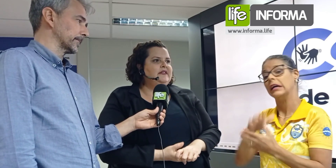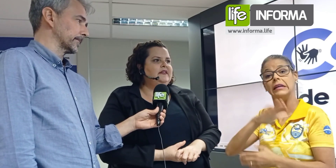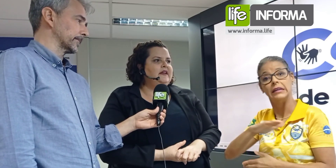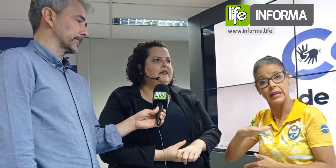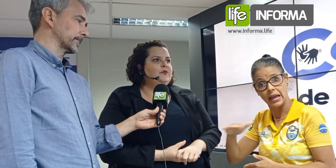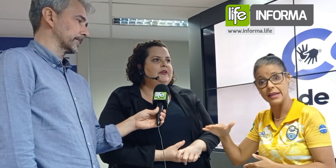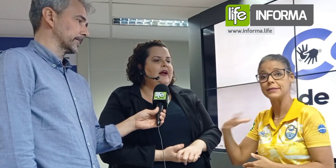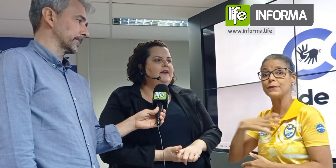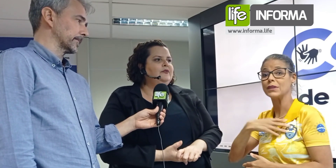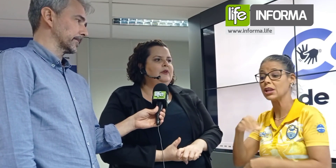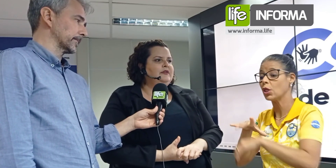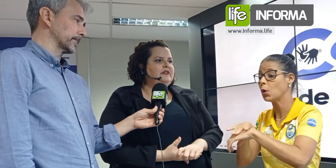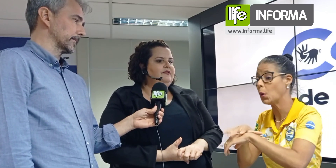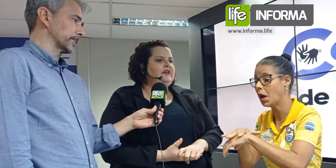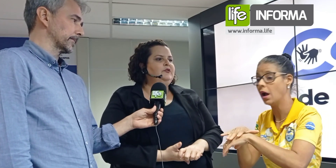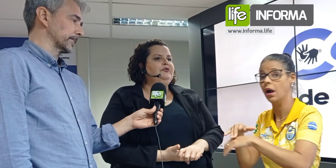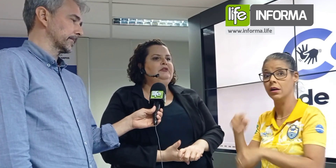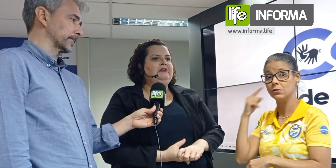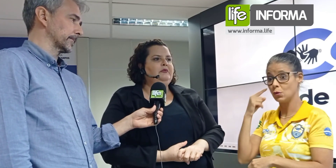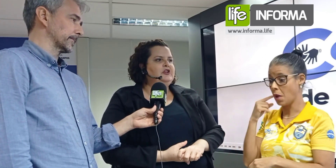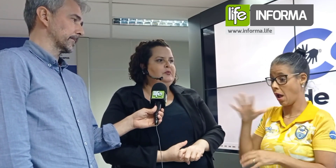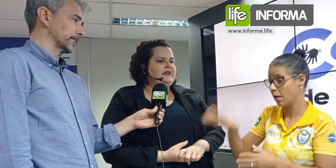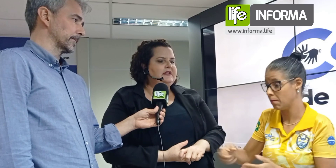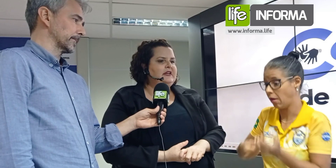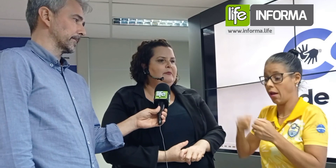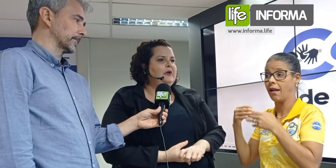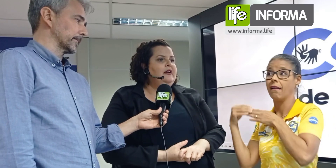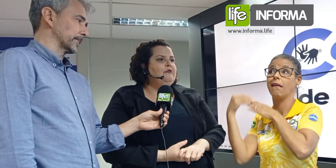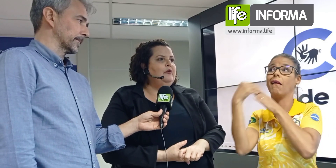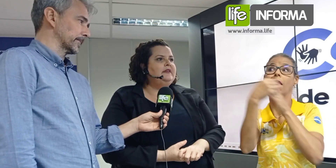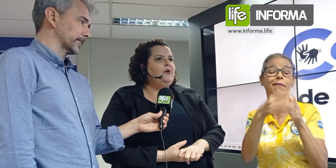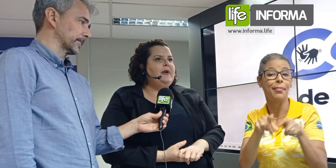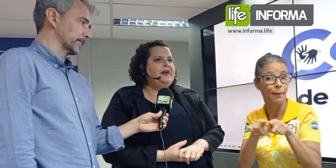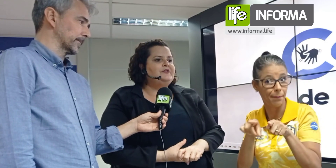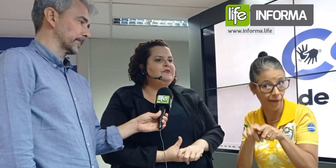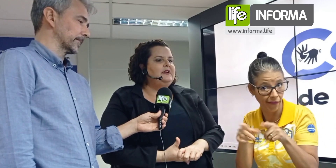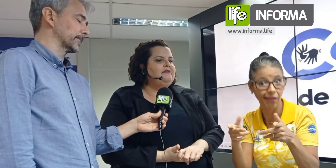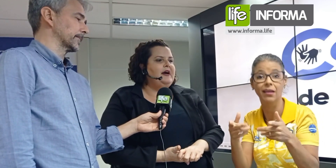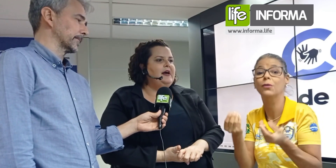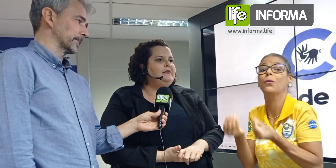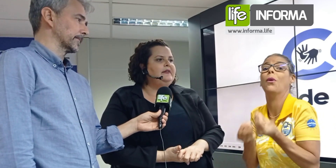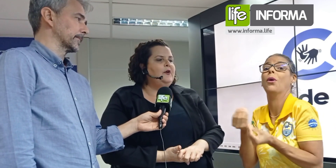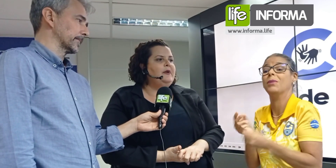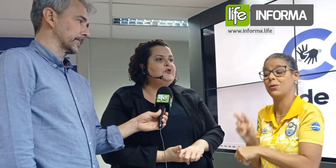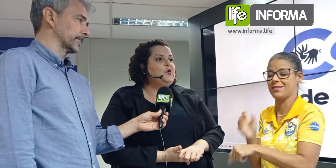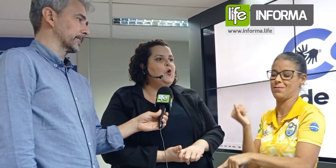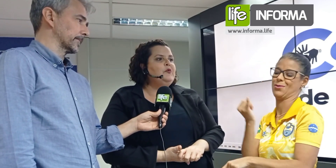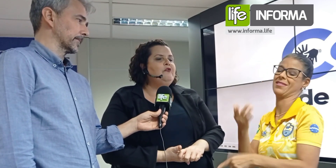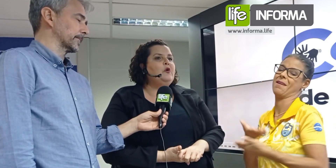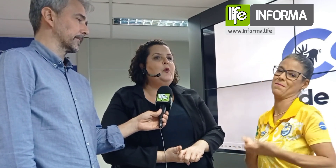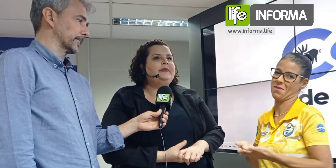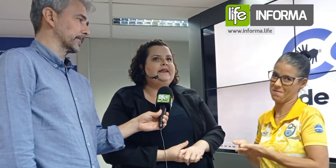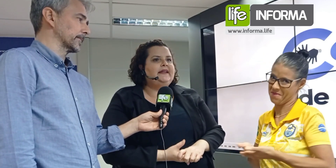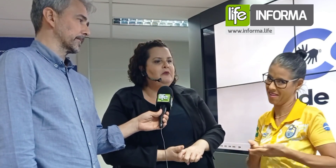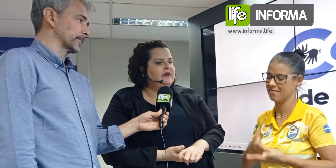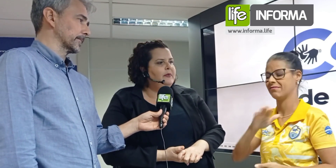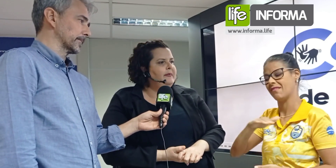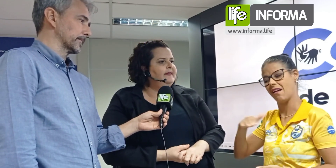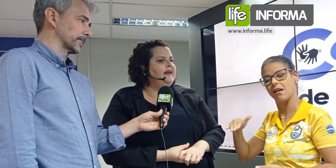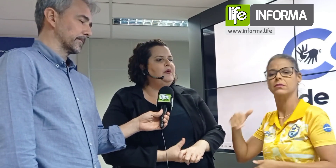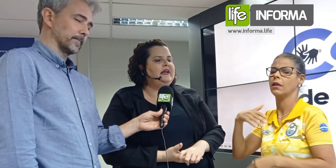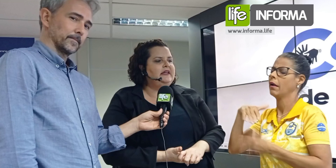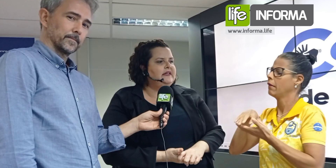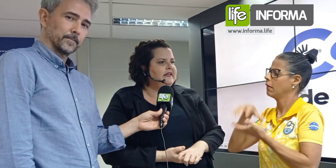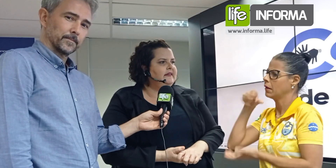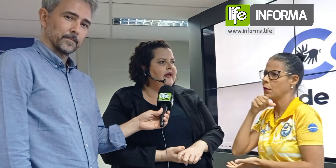gente precisa ter cuidado com a nossa vida, o filho está doente, por exemplo, vou até o médico, vou levá-lo até o médico, como que eu vou compreender o que